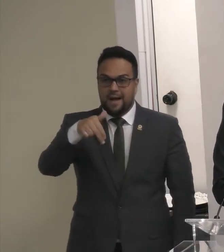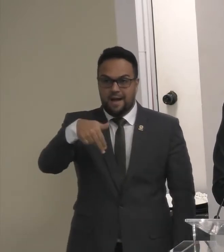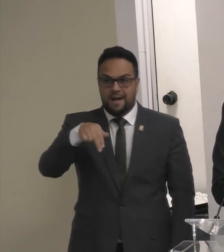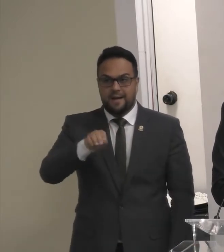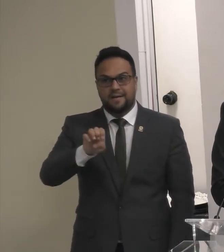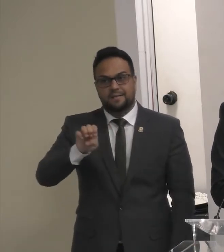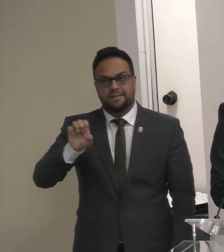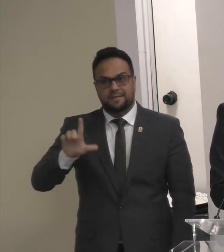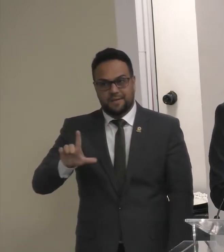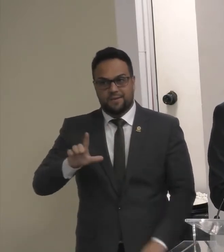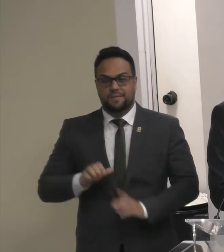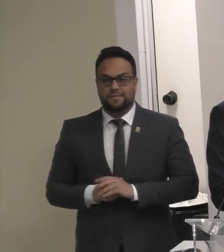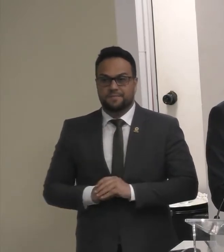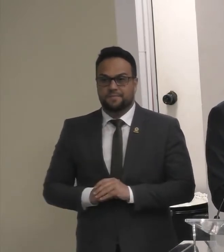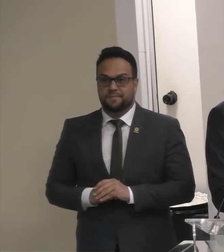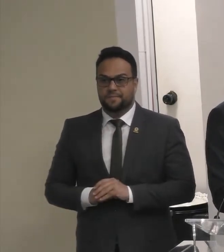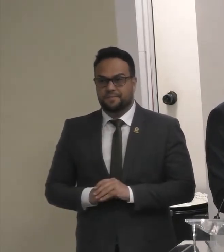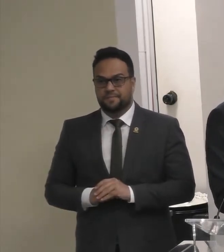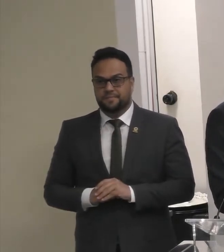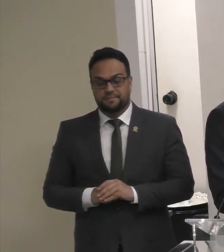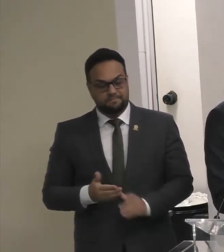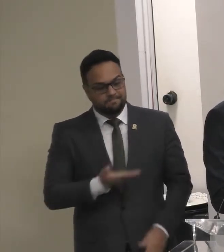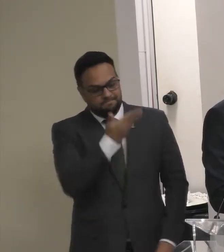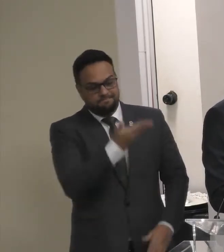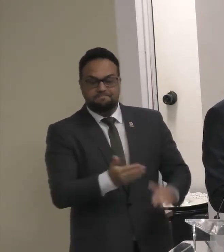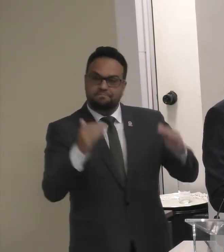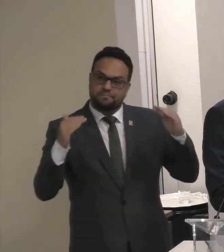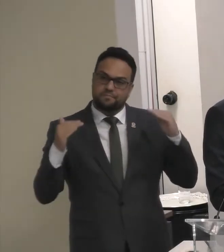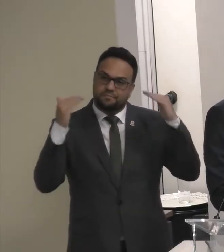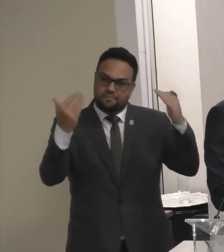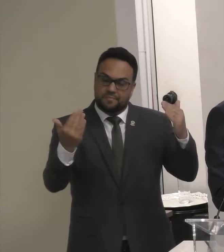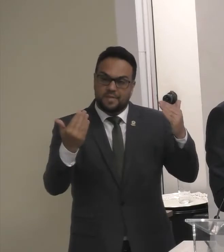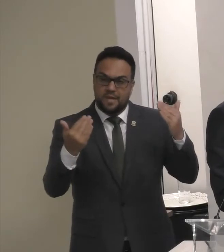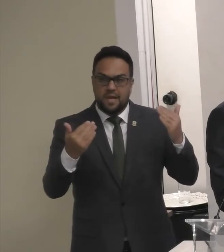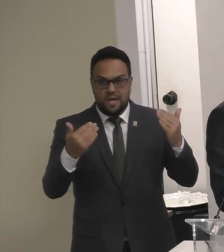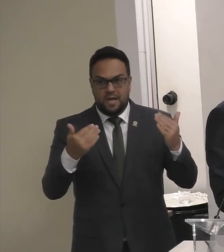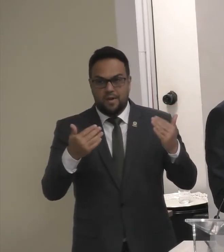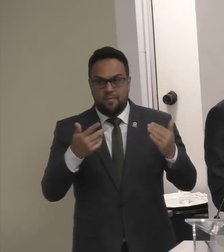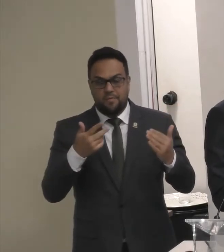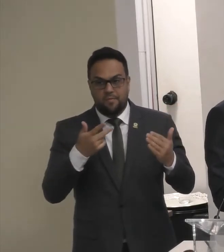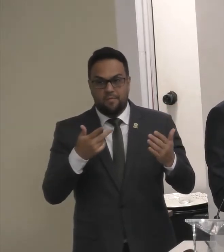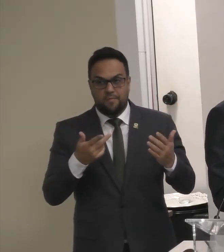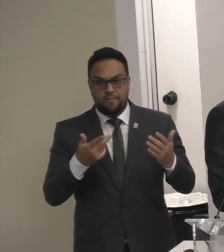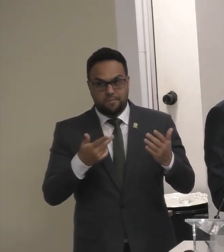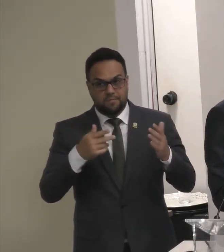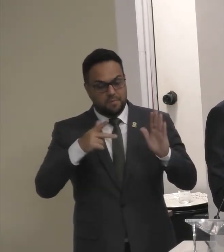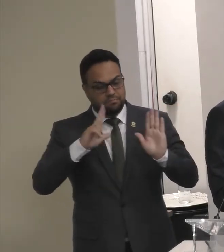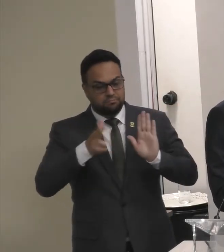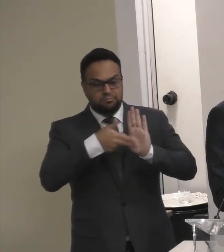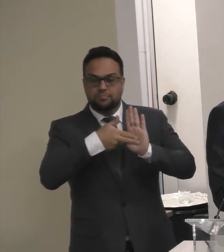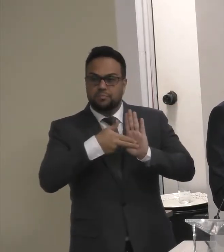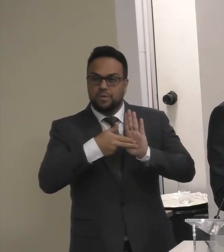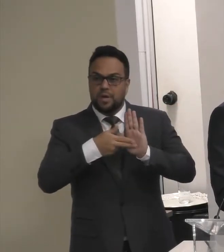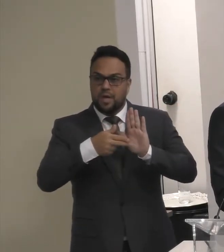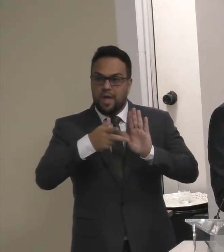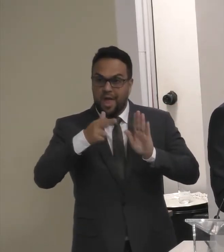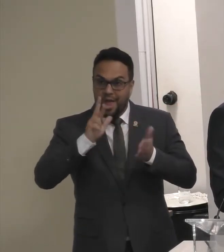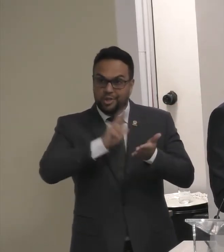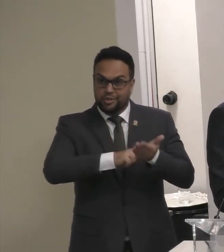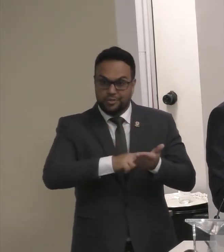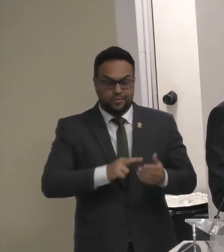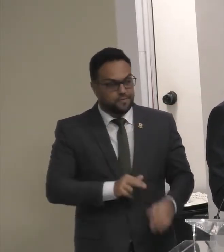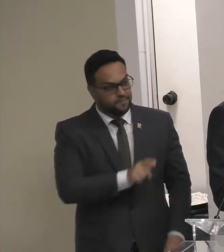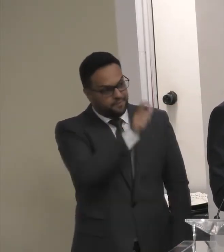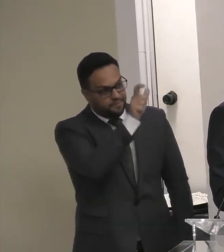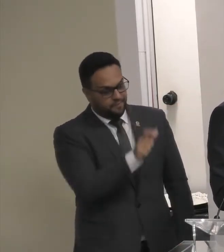De energia Elétrica Sendo vossa excelência Faço questão Ministro Bento De fazer esse registro Sendo vossa excelência Presidente